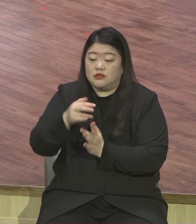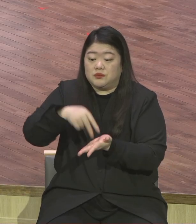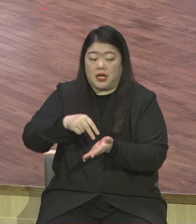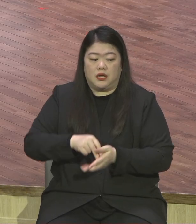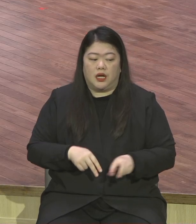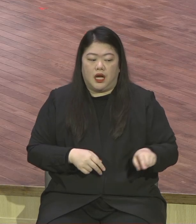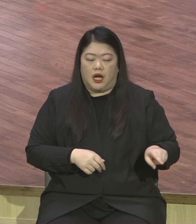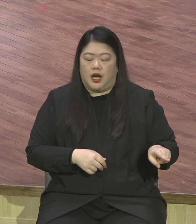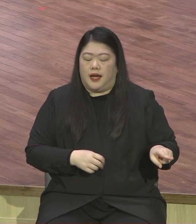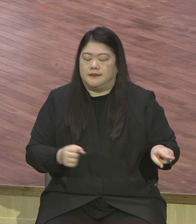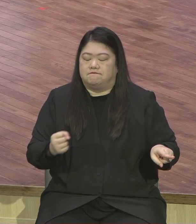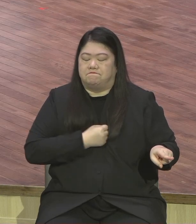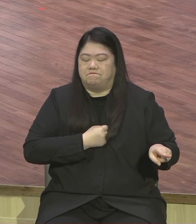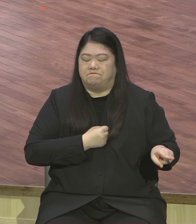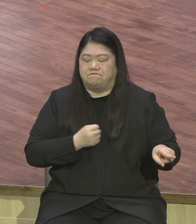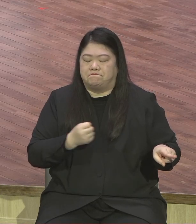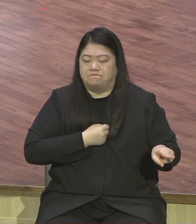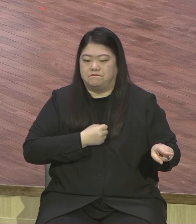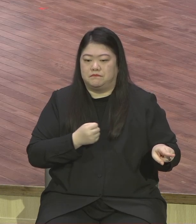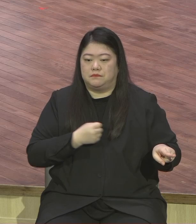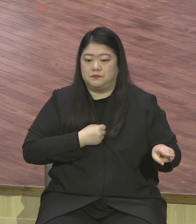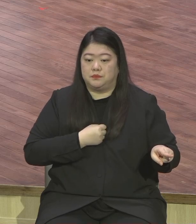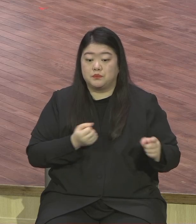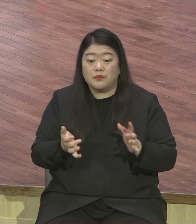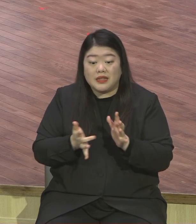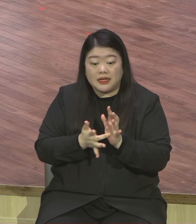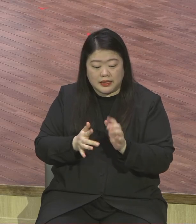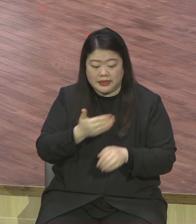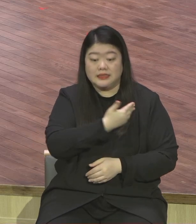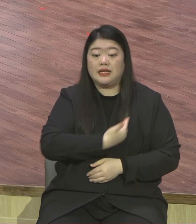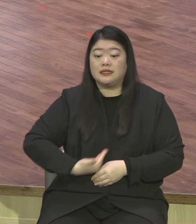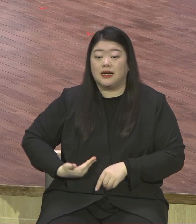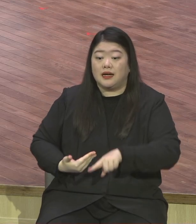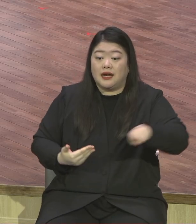제자들이 마음속에 뭐가 있냐 주도권을 누가 지느냐 이거예요.